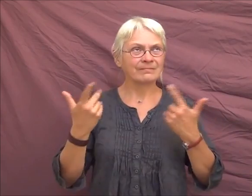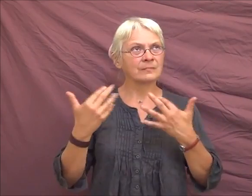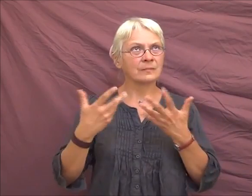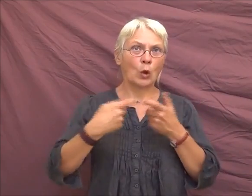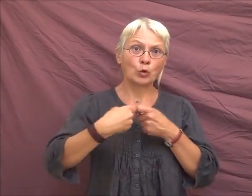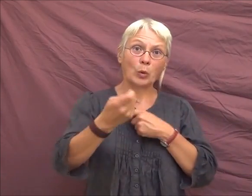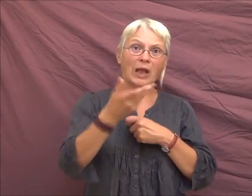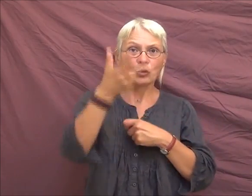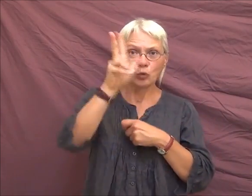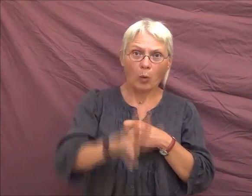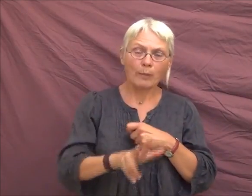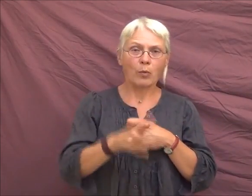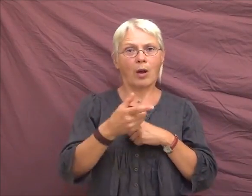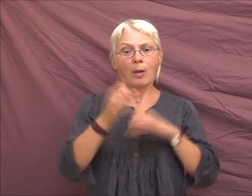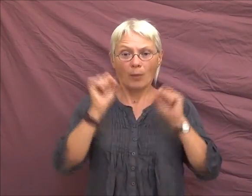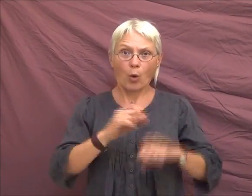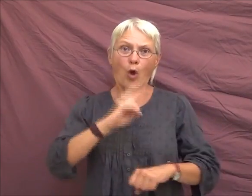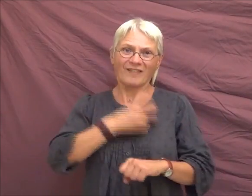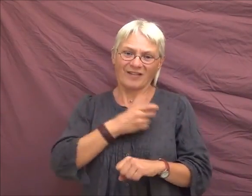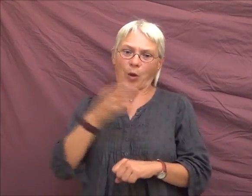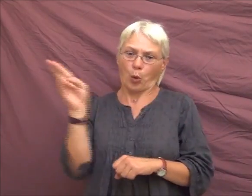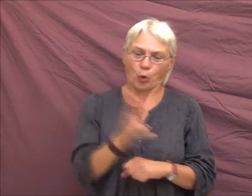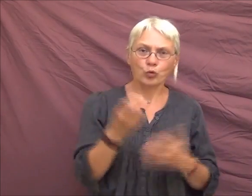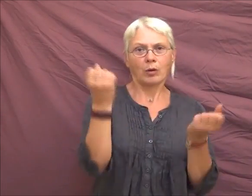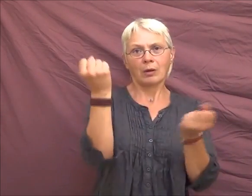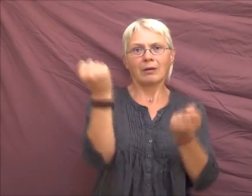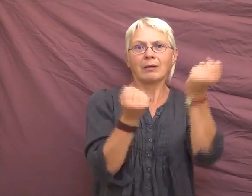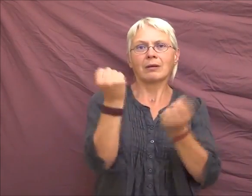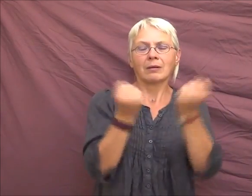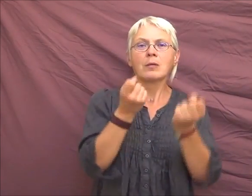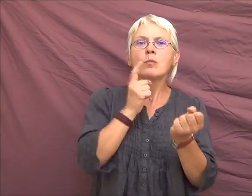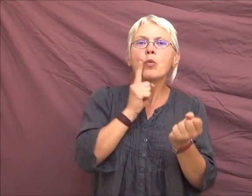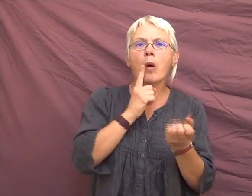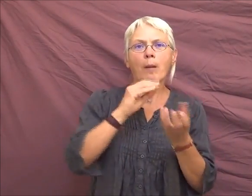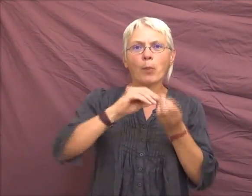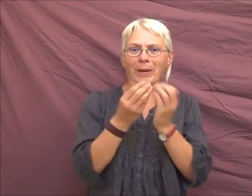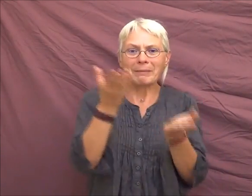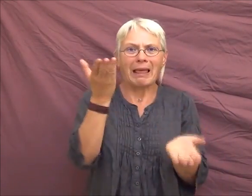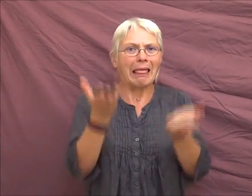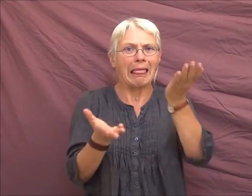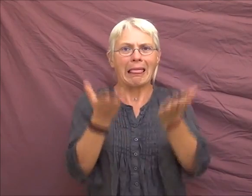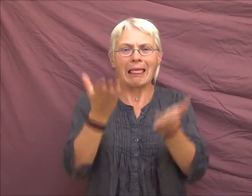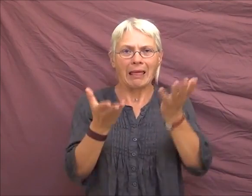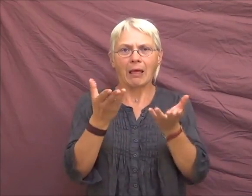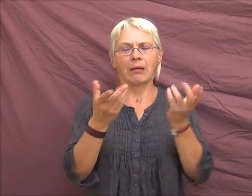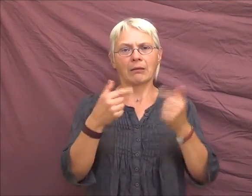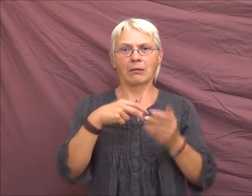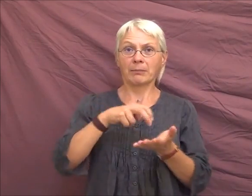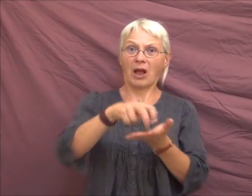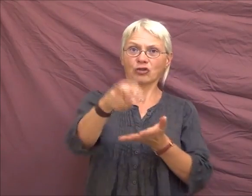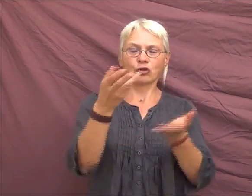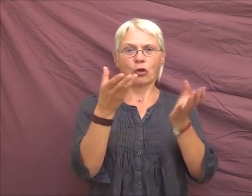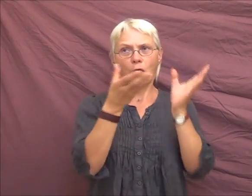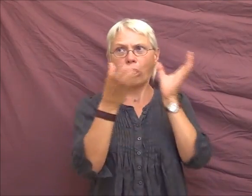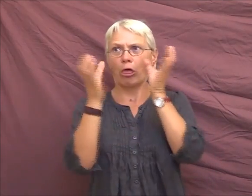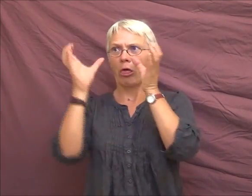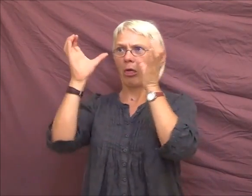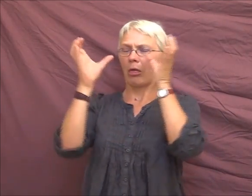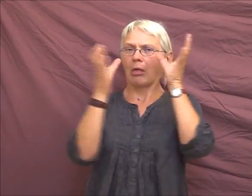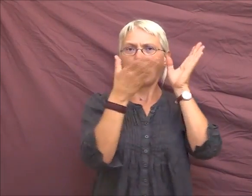j'ai mis 3 mois pour pouvoir reconduire ma voiture parce que j'avais un problème d'équilibre. Mais mon champ de vision bougeait en même temps que je marchais. C'est